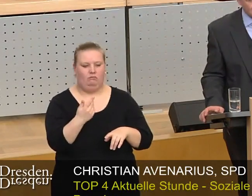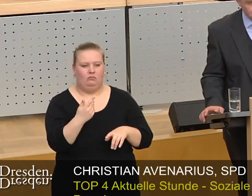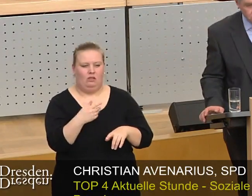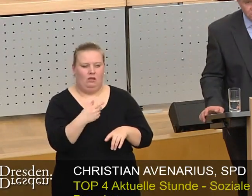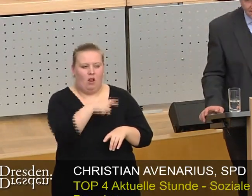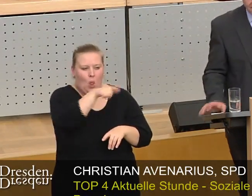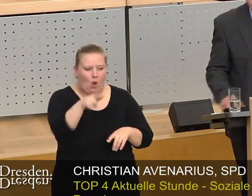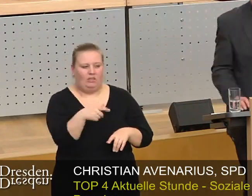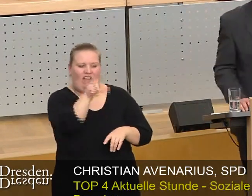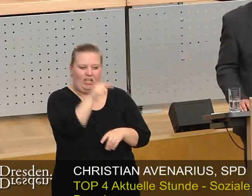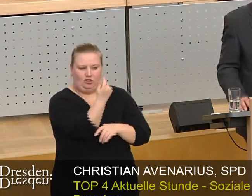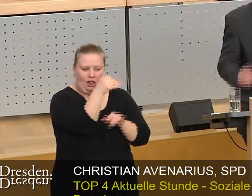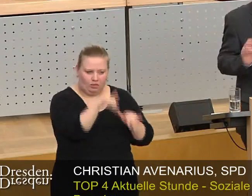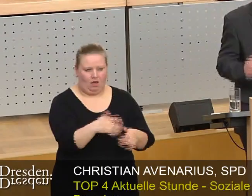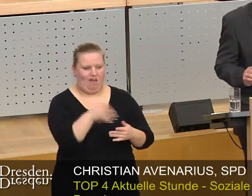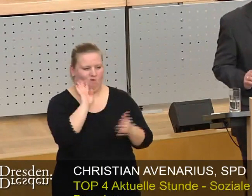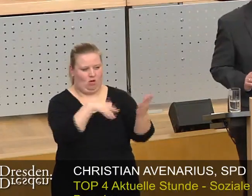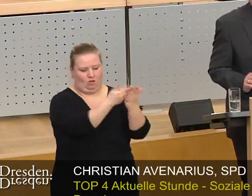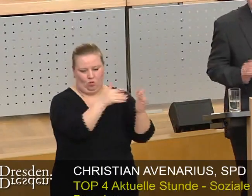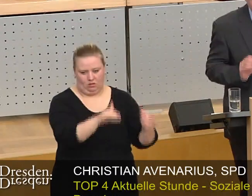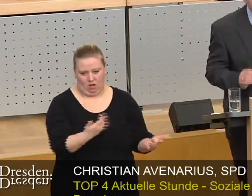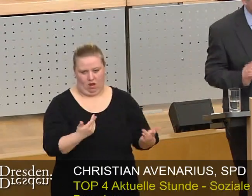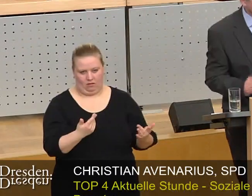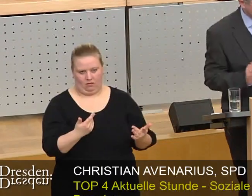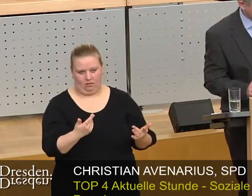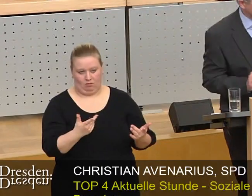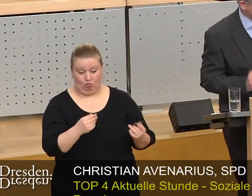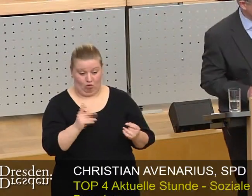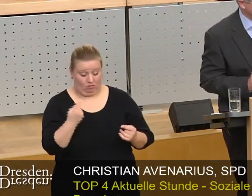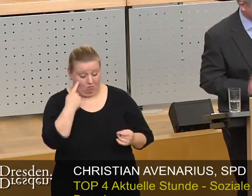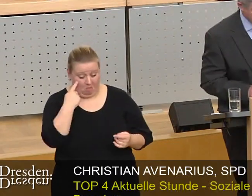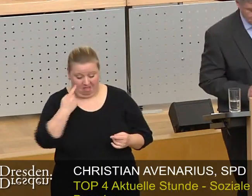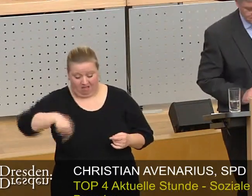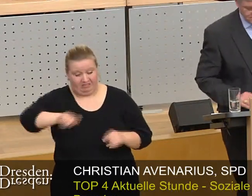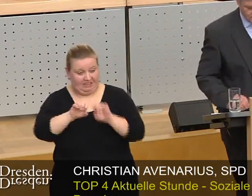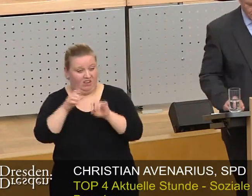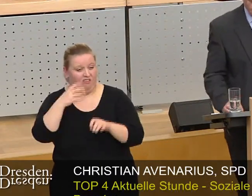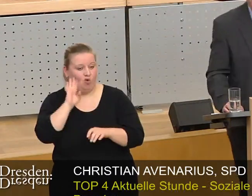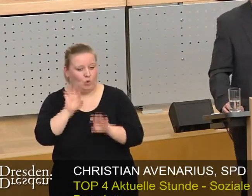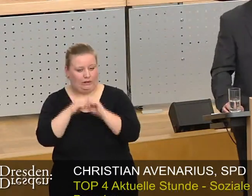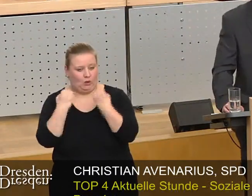zur Verfügung stellen kann, für diejenigen, um die sich der Markt nicht kümmert.